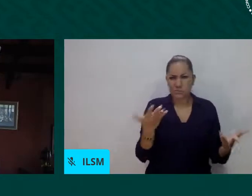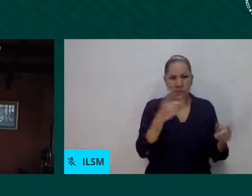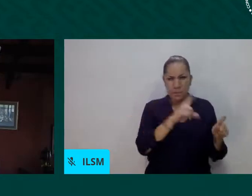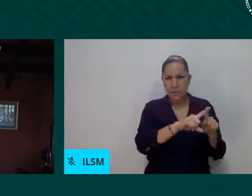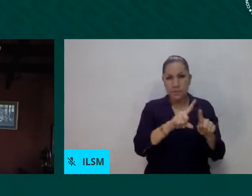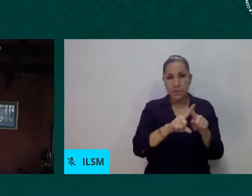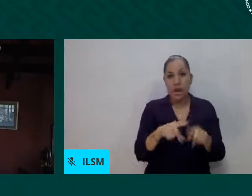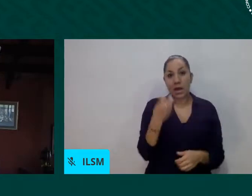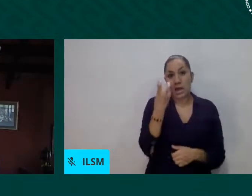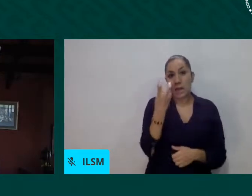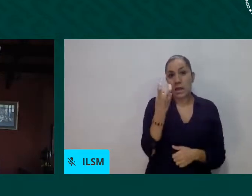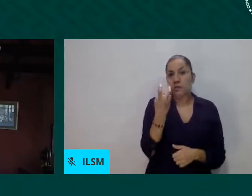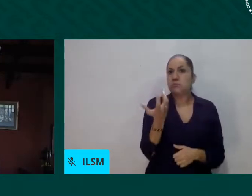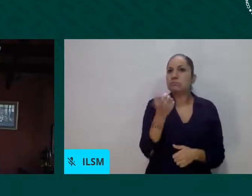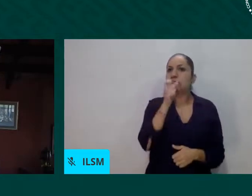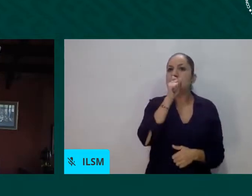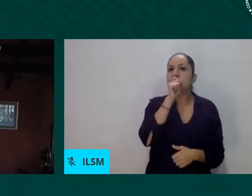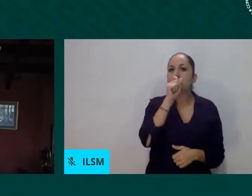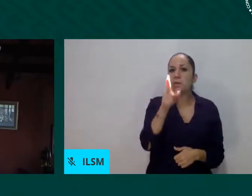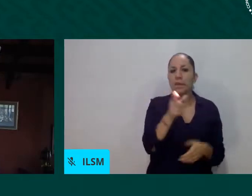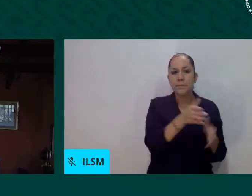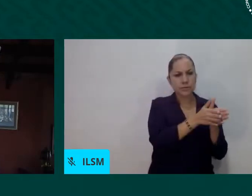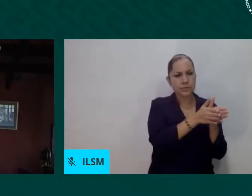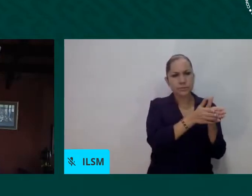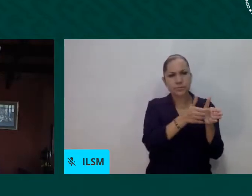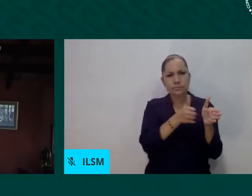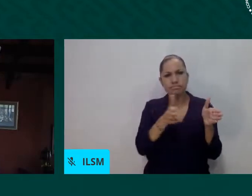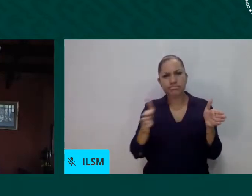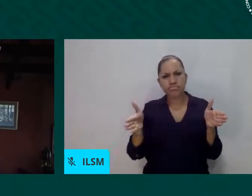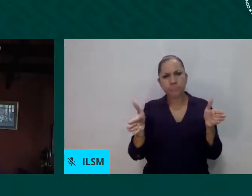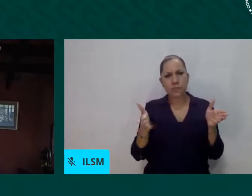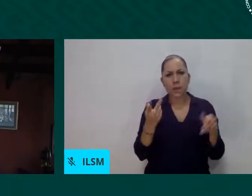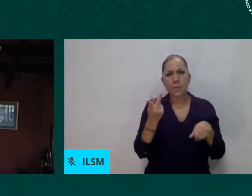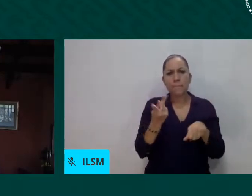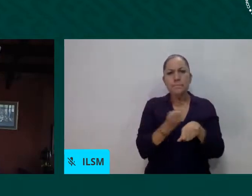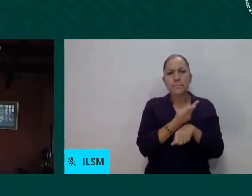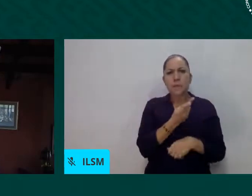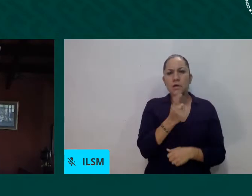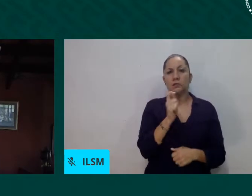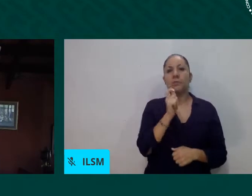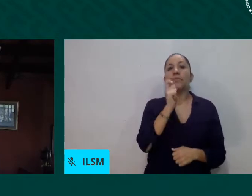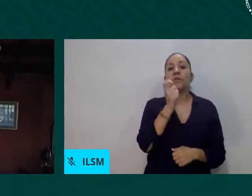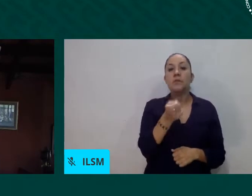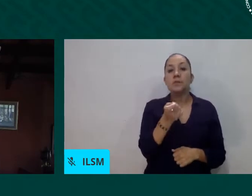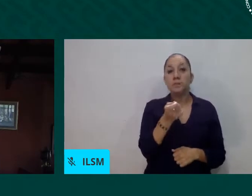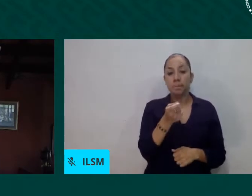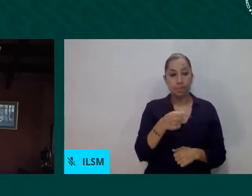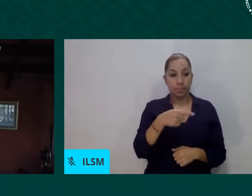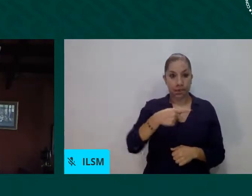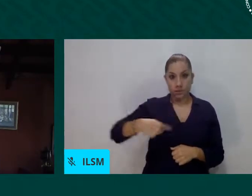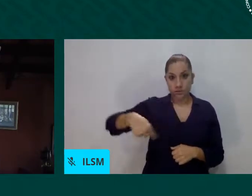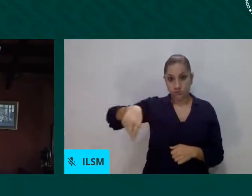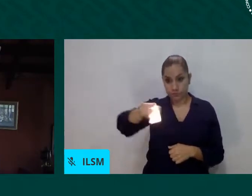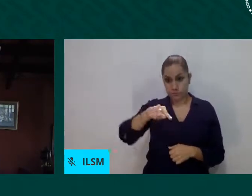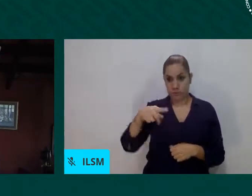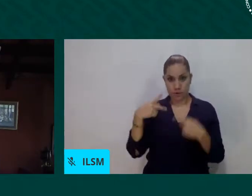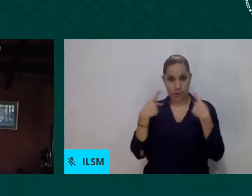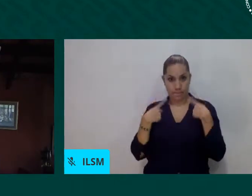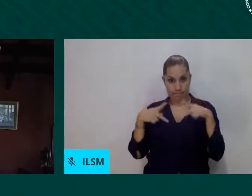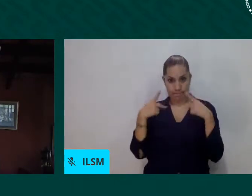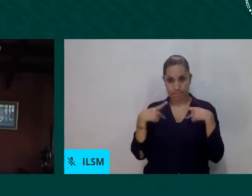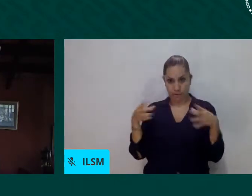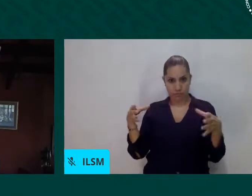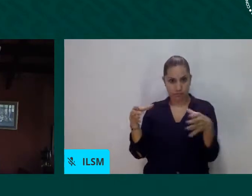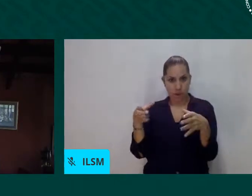participación que tiene todo este cohorte de personas en aportes heroicos, porque en general